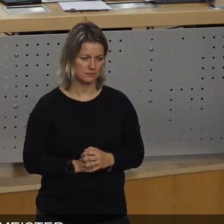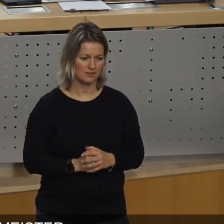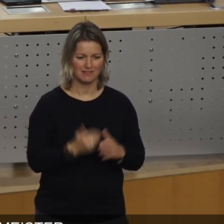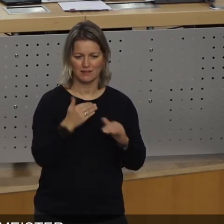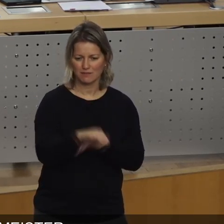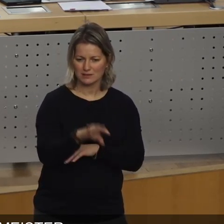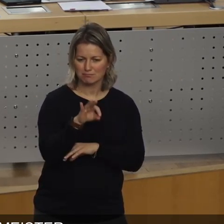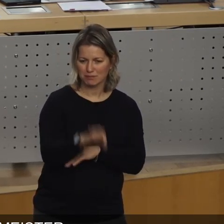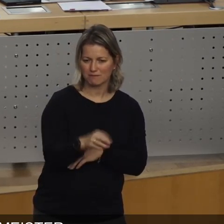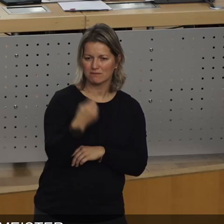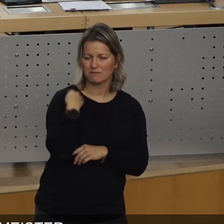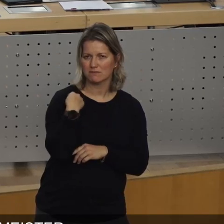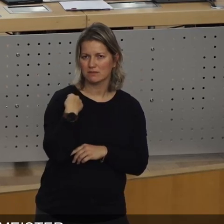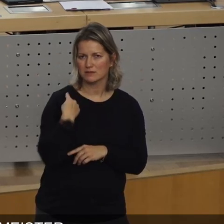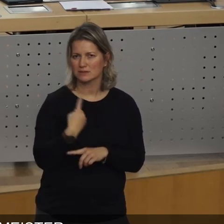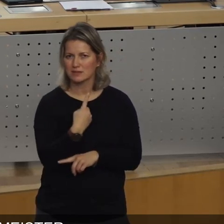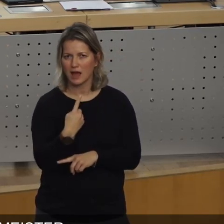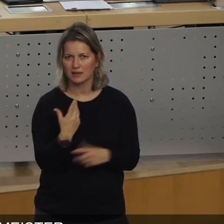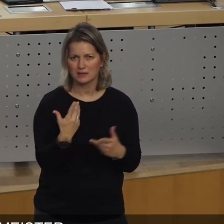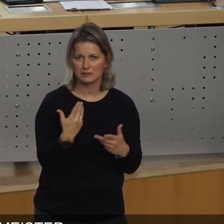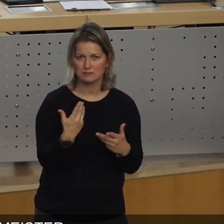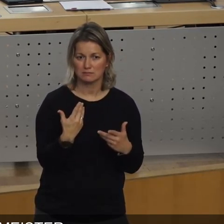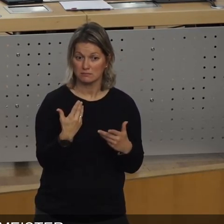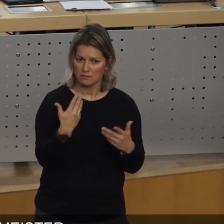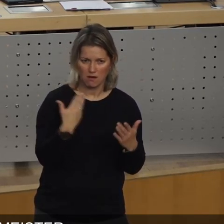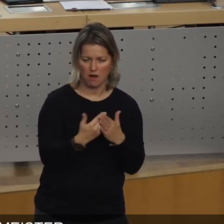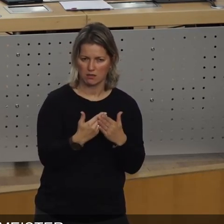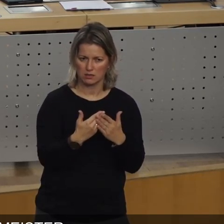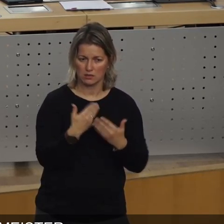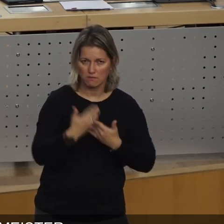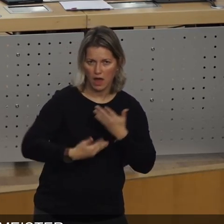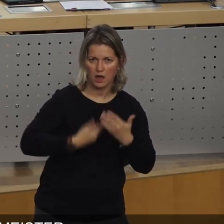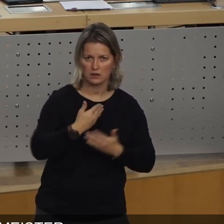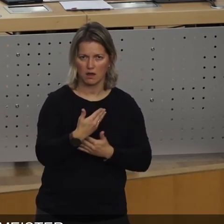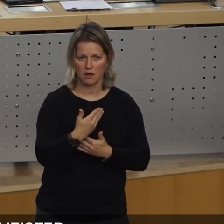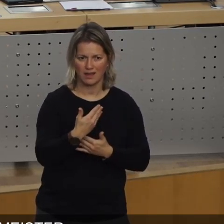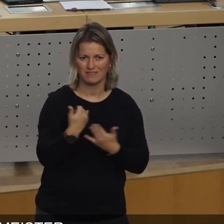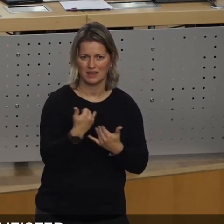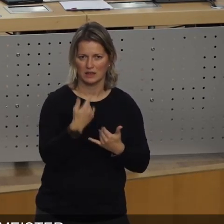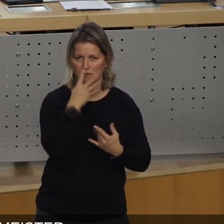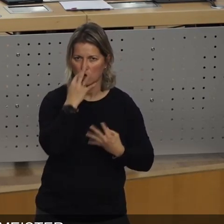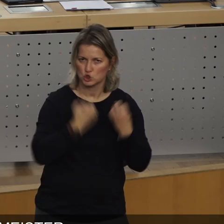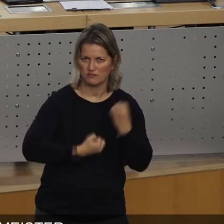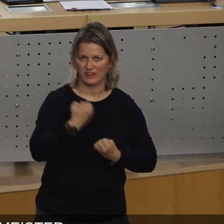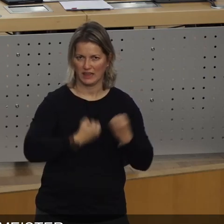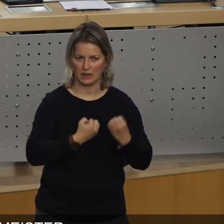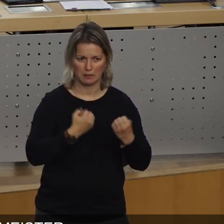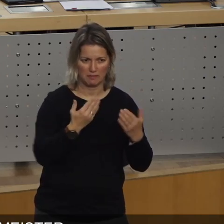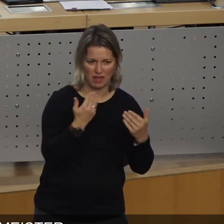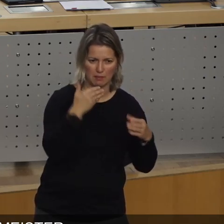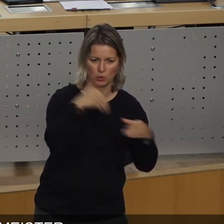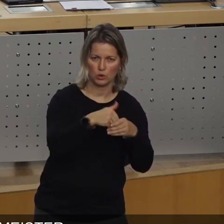da war es schwierig im Fortgang der Bewerbung und